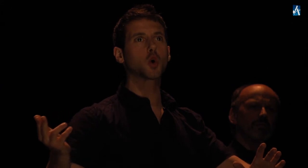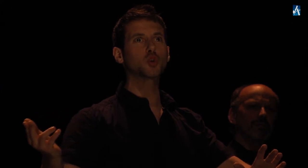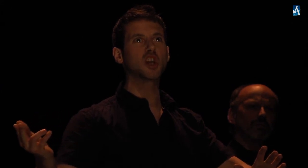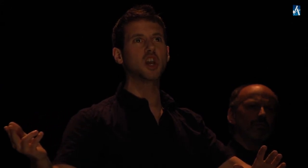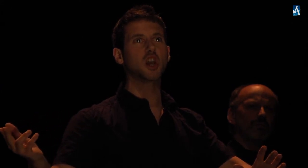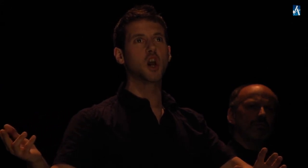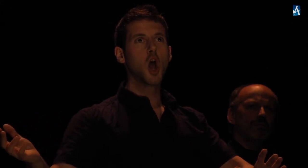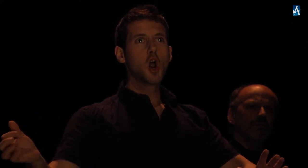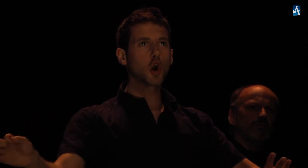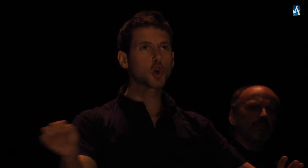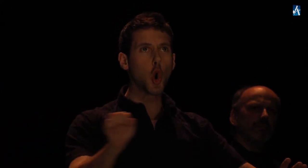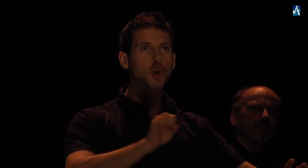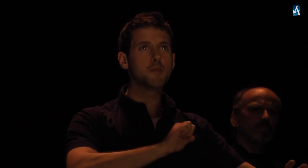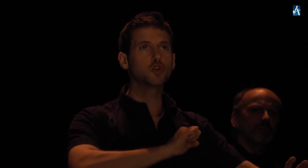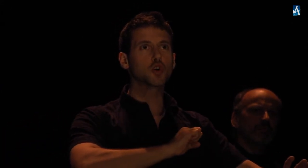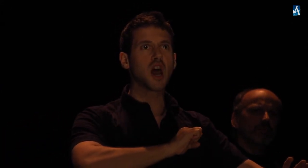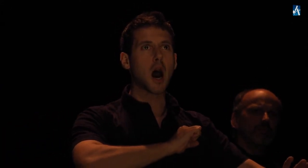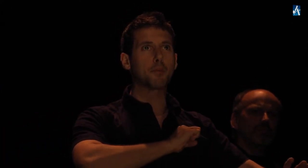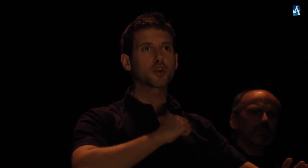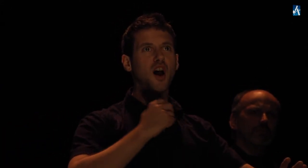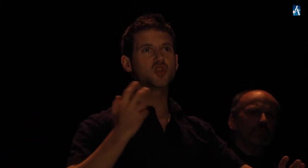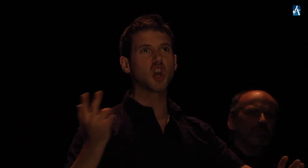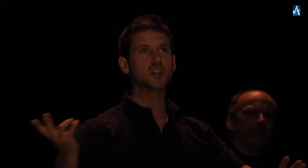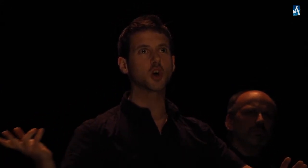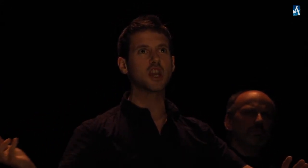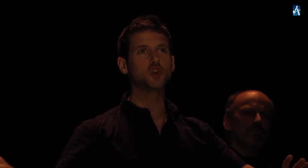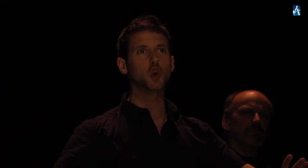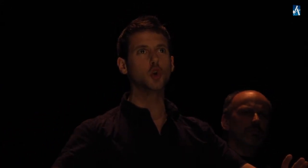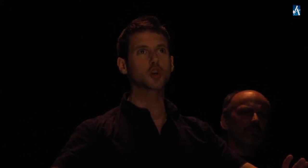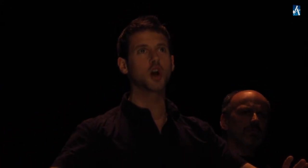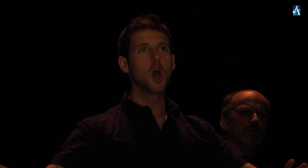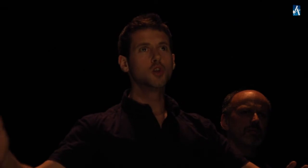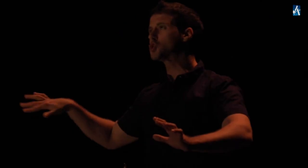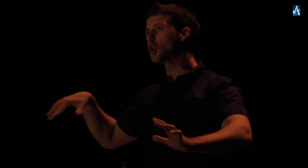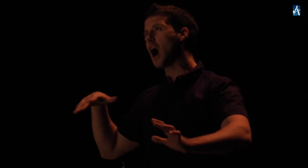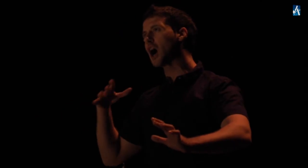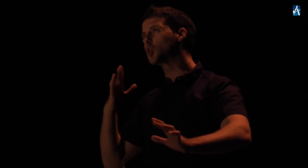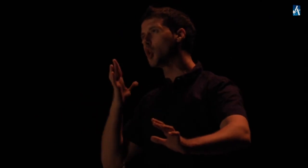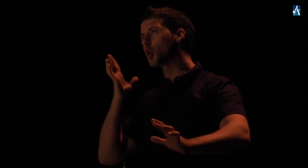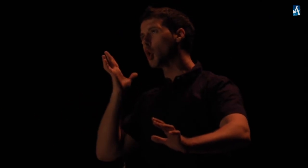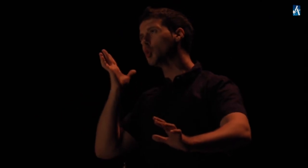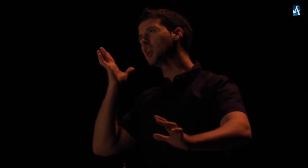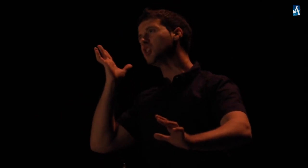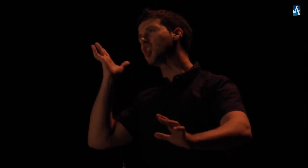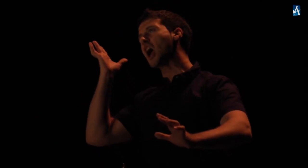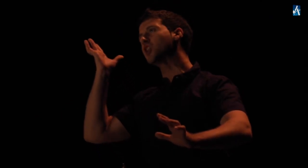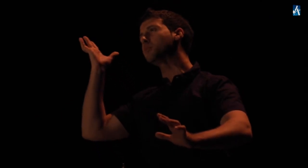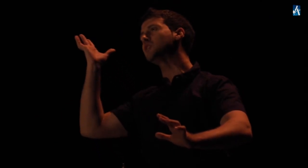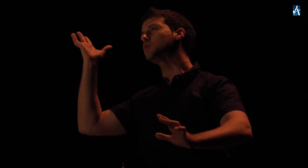causé Le coup qui me tuera Pour venger son injure Ne sera qu'une heureuse Et légère blessure